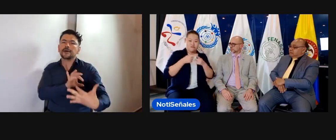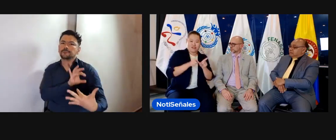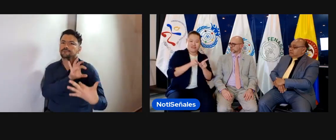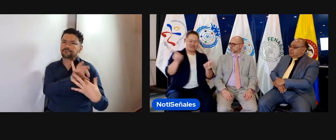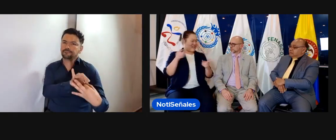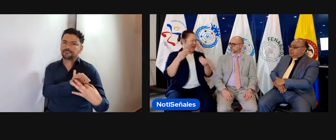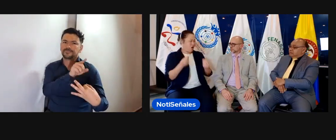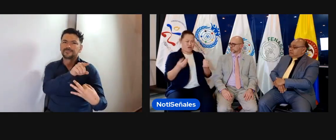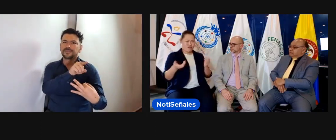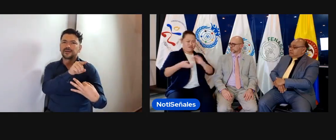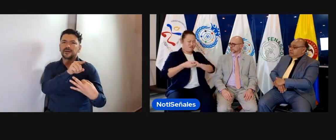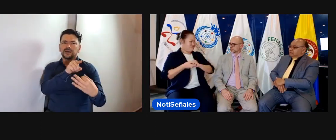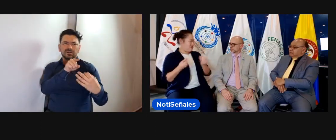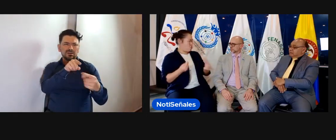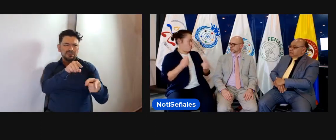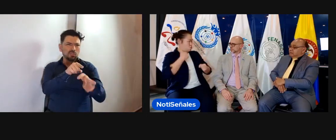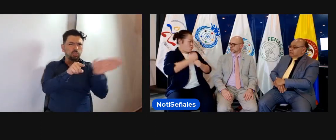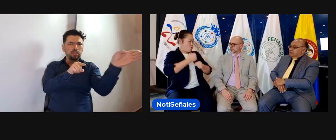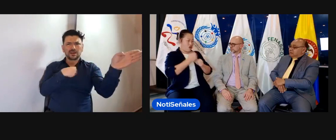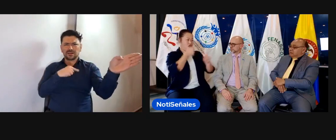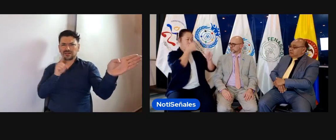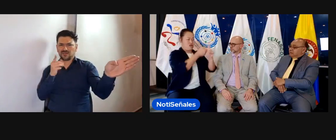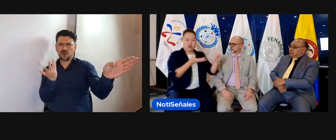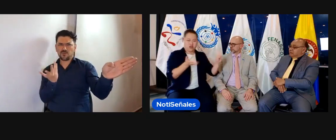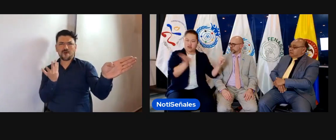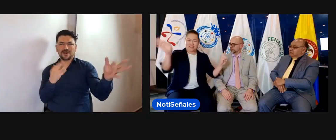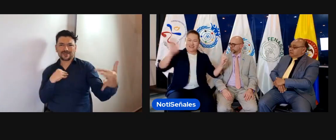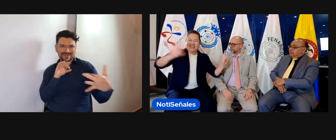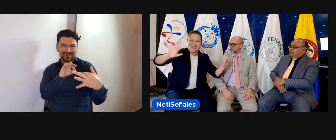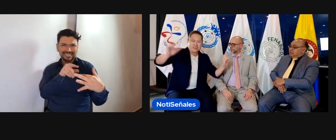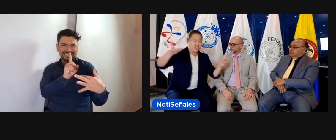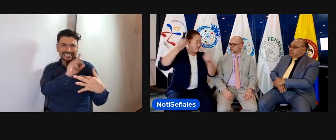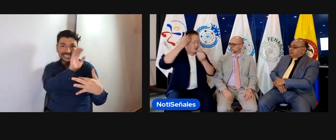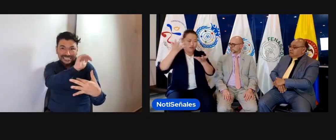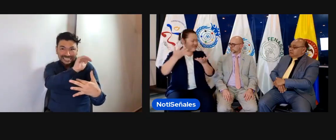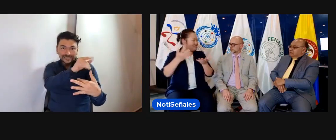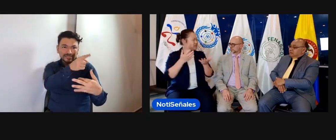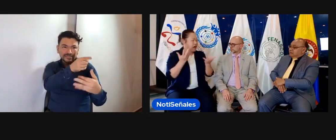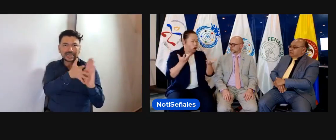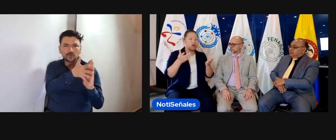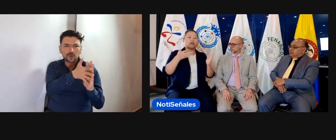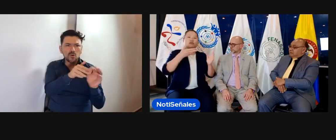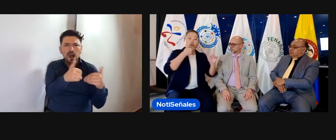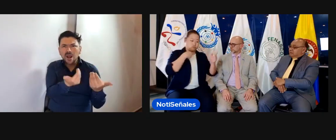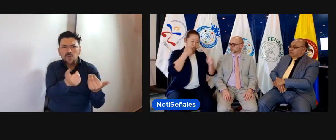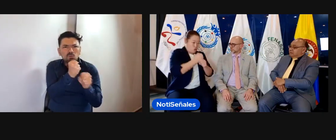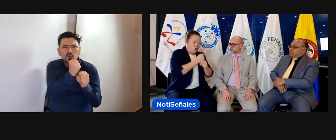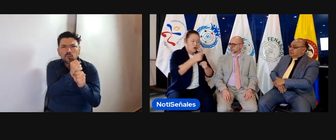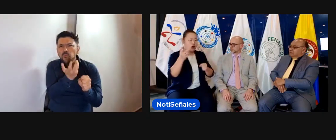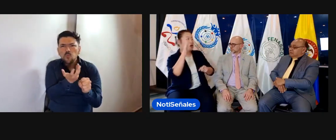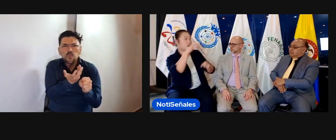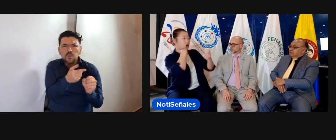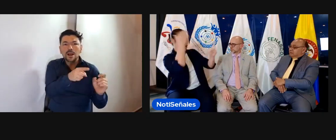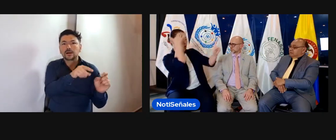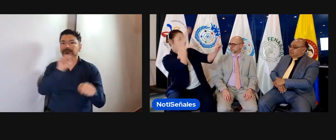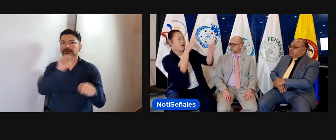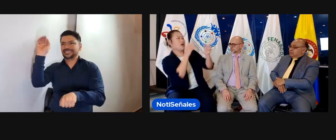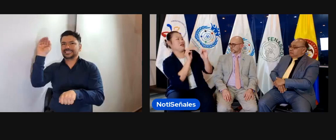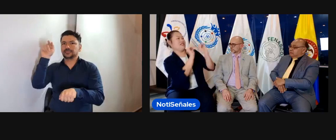Y buscamos que ellos estén asociados, pues, con la Federación o la Asociación Nacional de Sordos de su país.